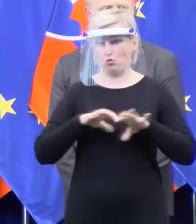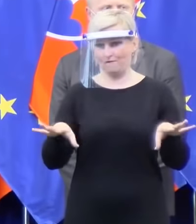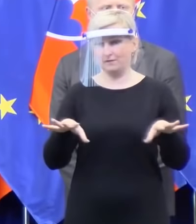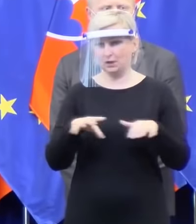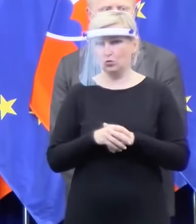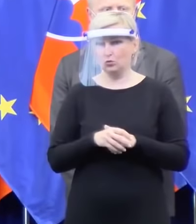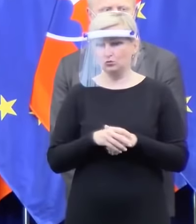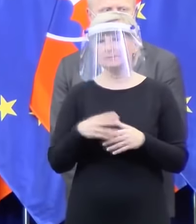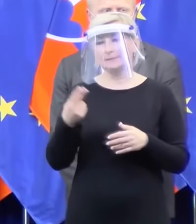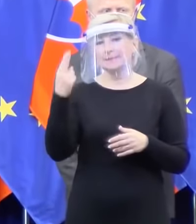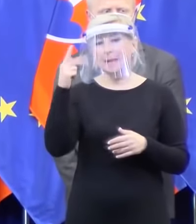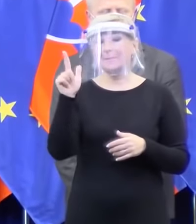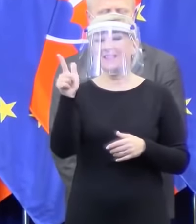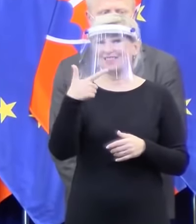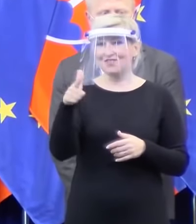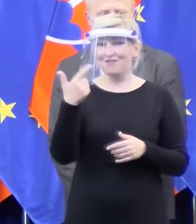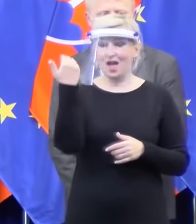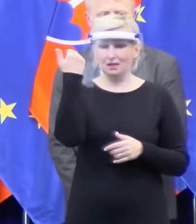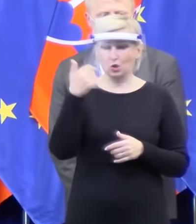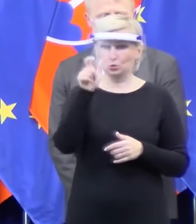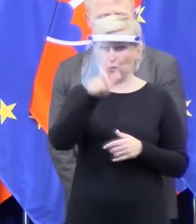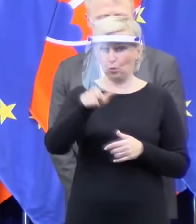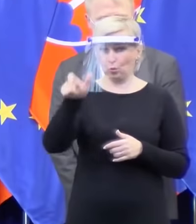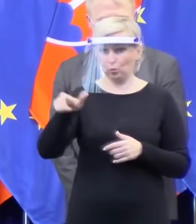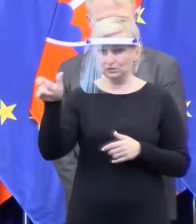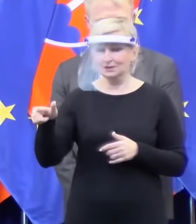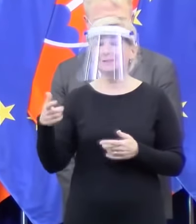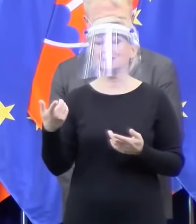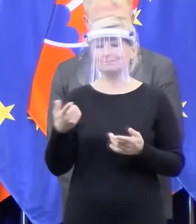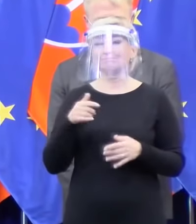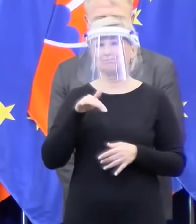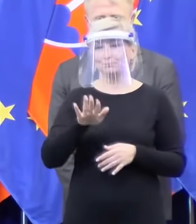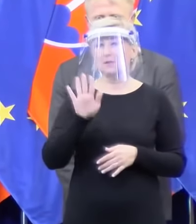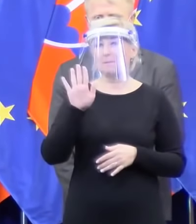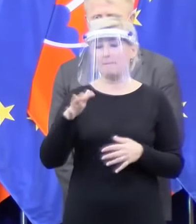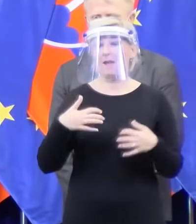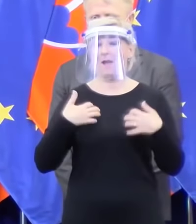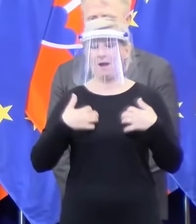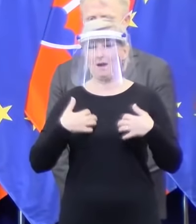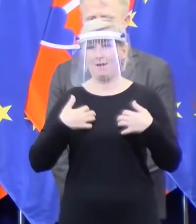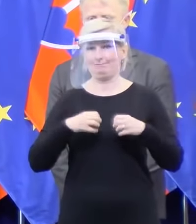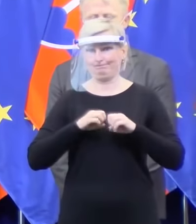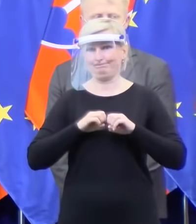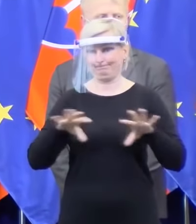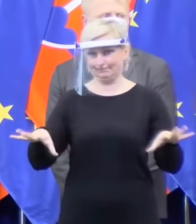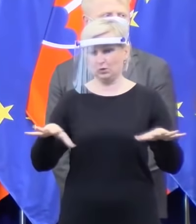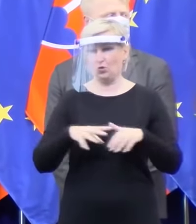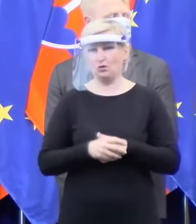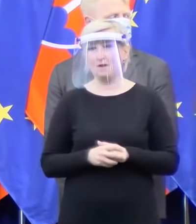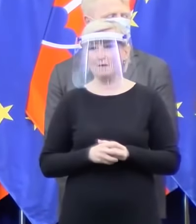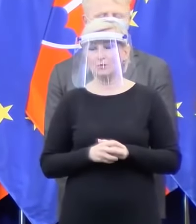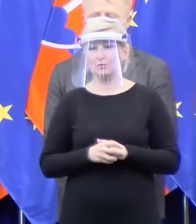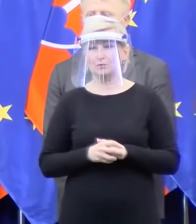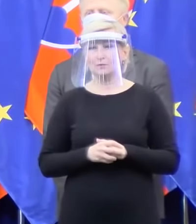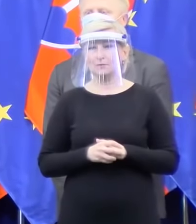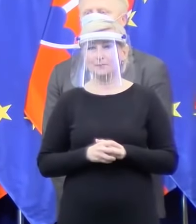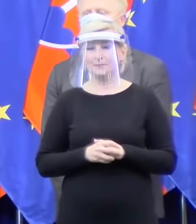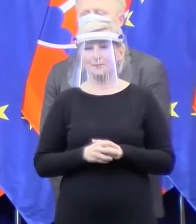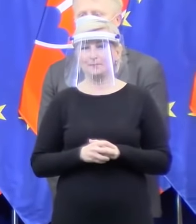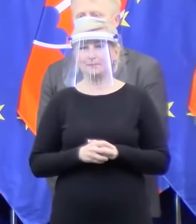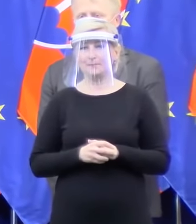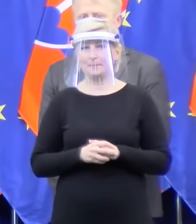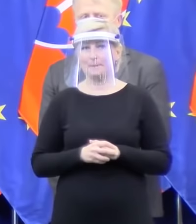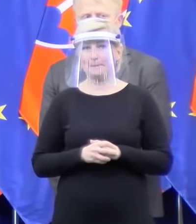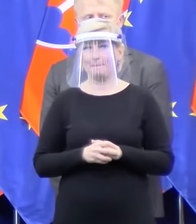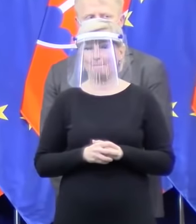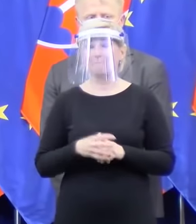boli pozitívne testovaní na ochorenie COVID-19. Keď by som povedal